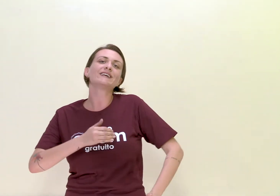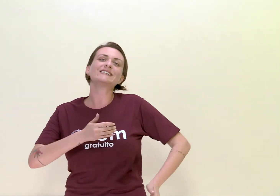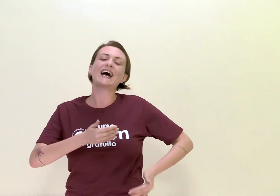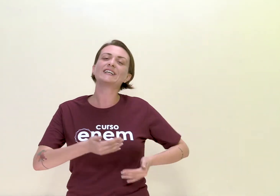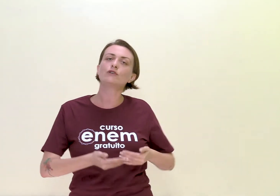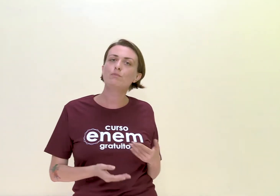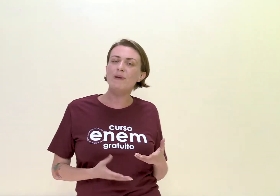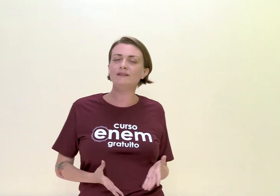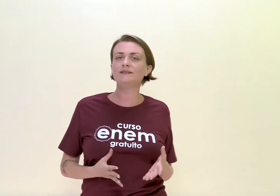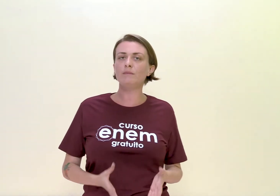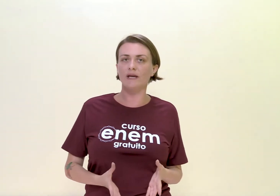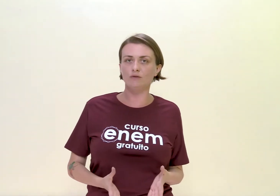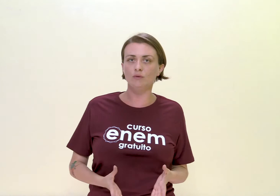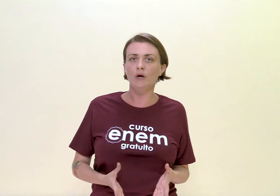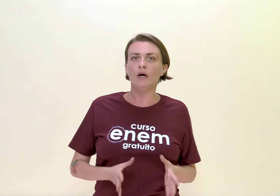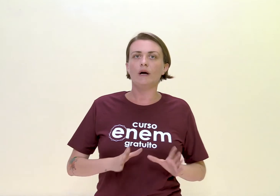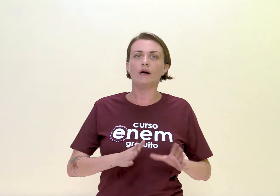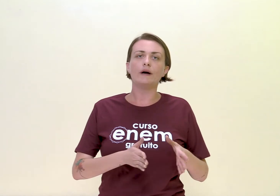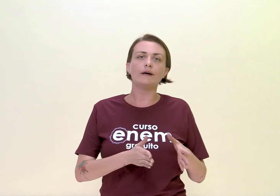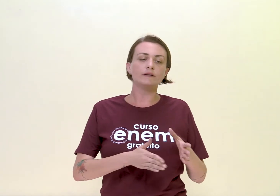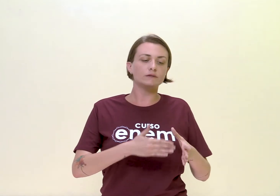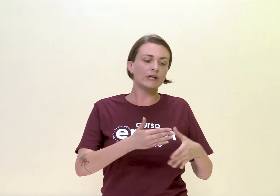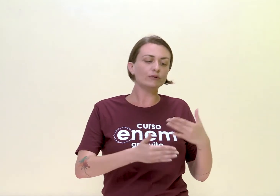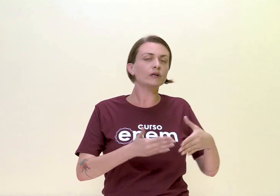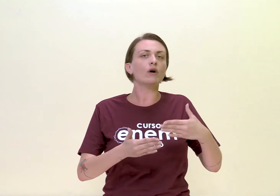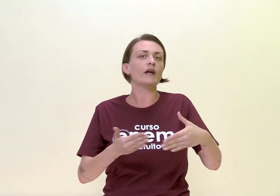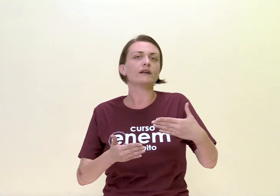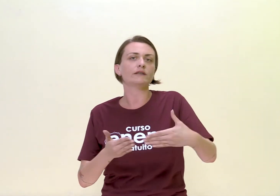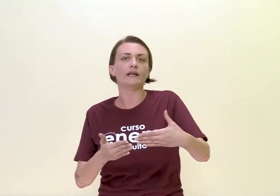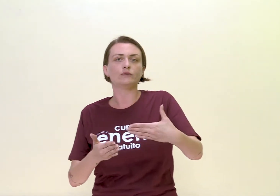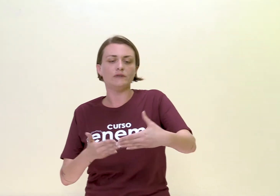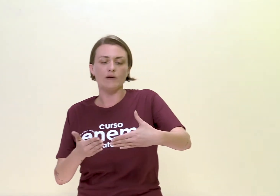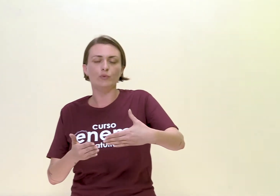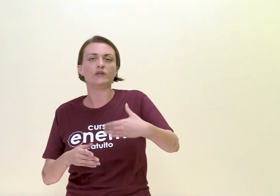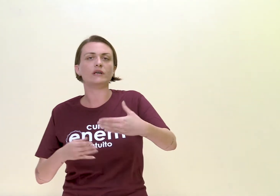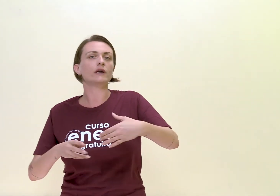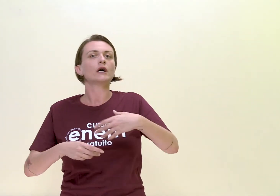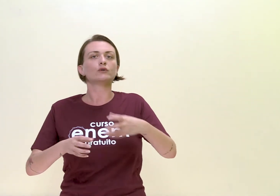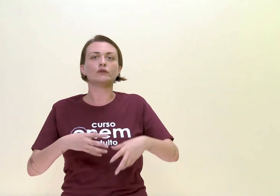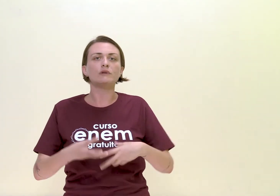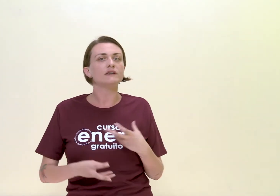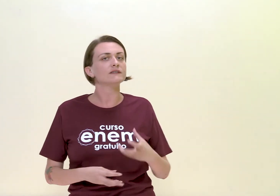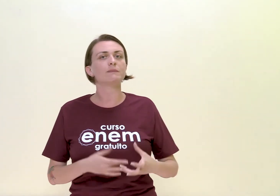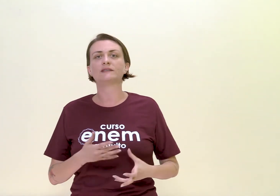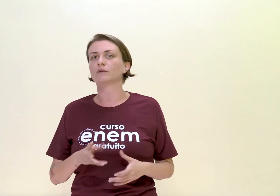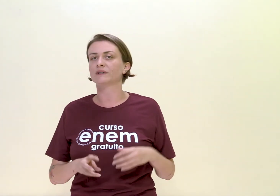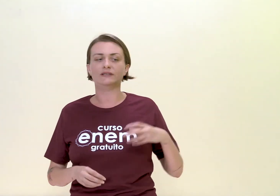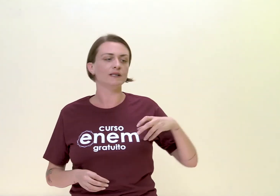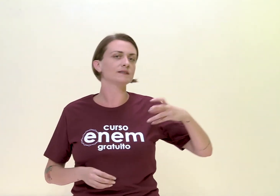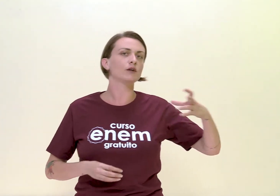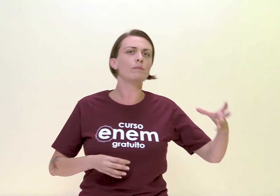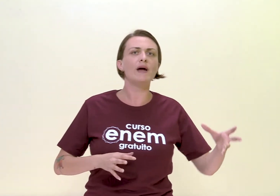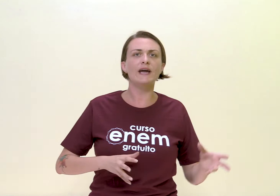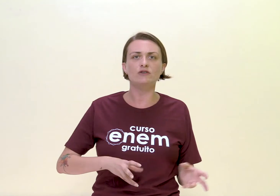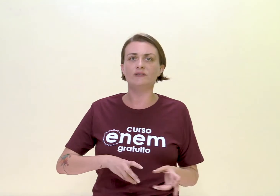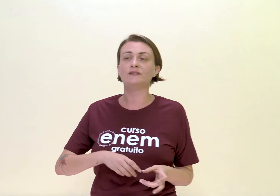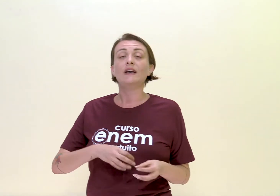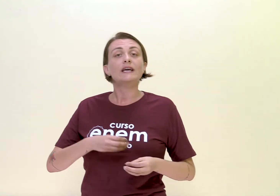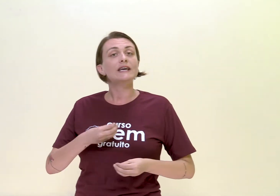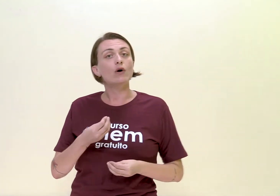guinada de pensamento ao decorrer do tempo em que os iluministas passam a pensar nas enciclopédias e a